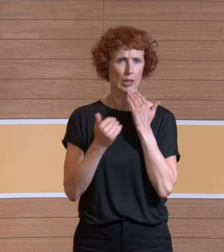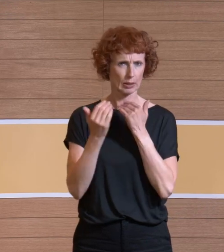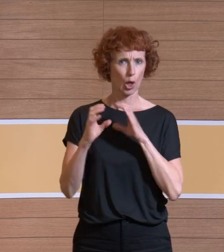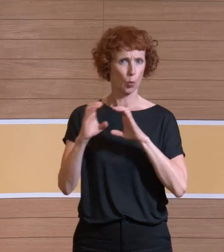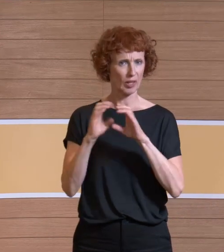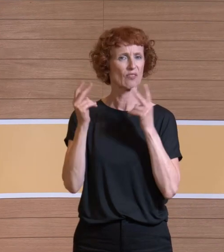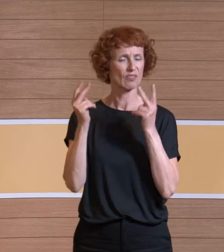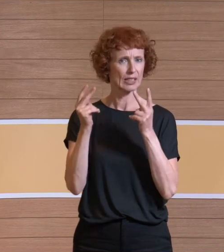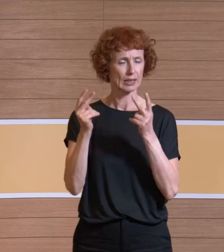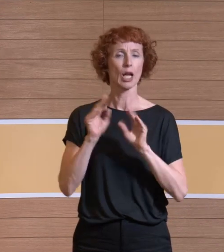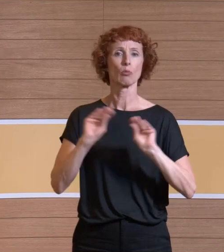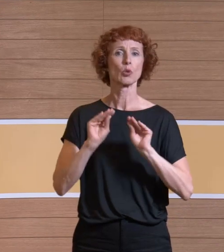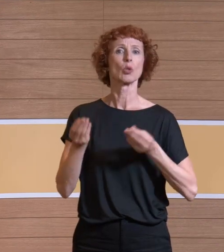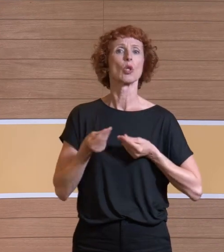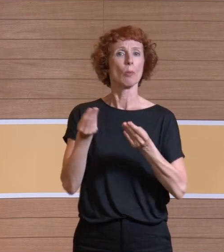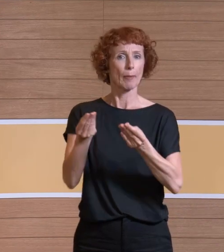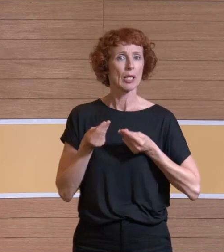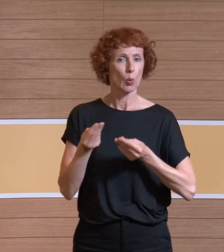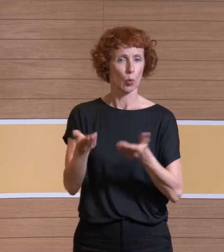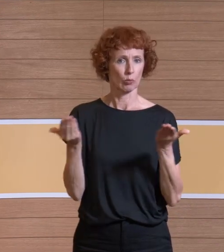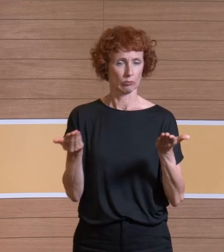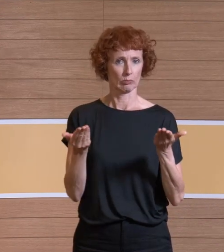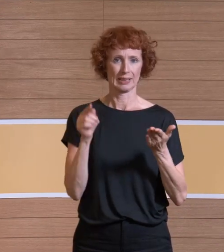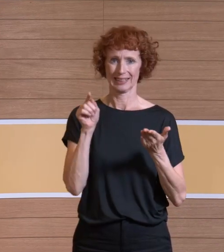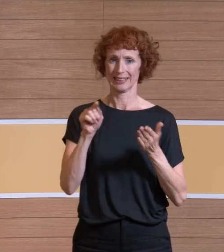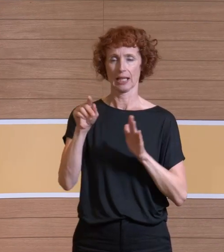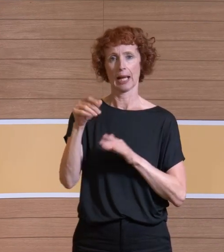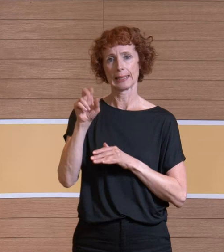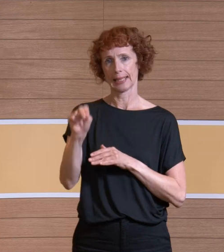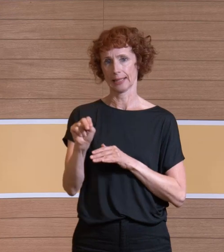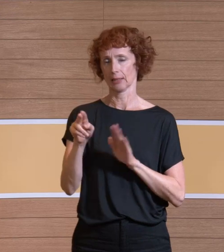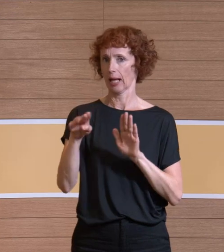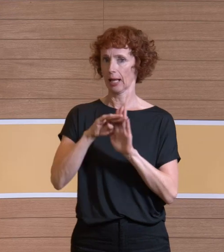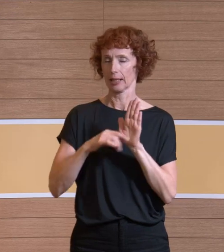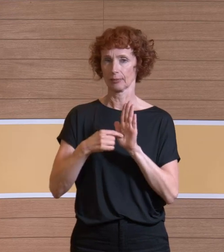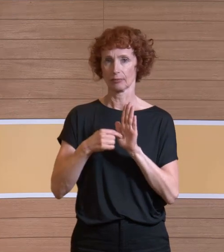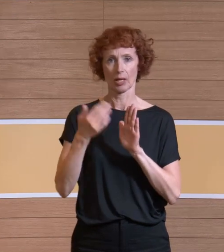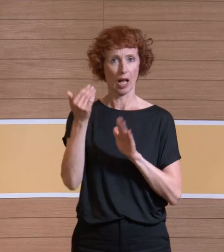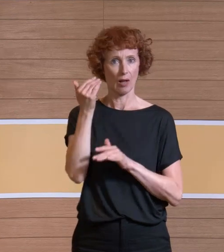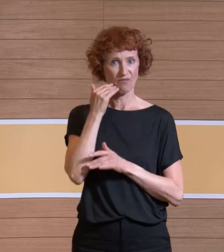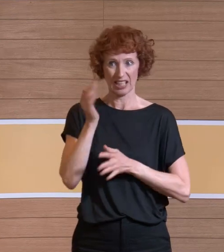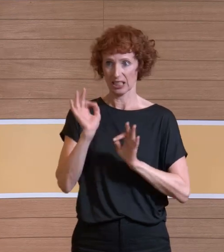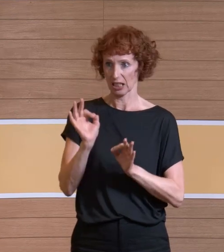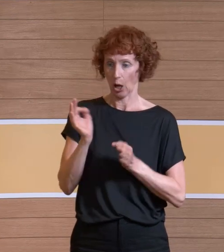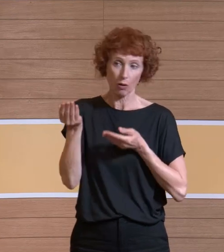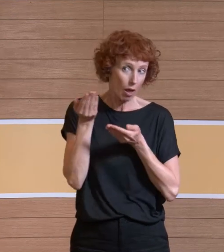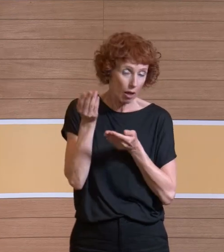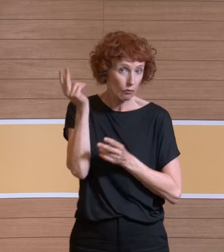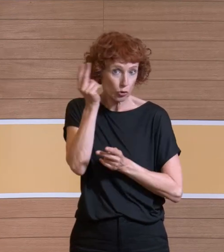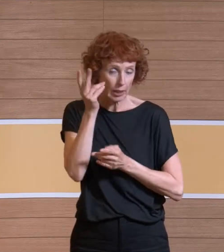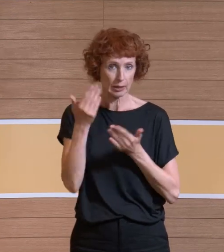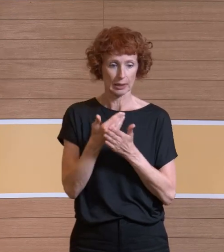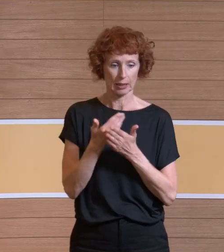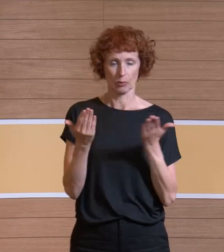wichtige Rolle. Informationsübermittlung. Und die 18041 regelt, wie oder ab wann ist überhaupt noch was verständlich. Und dafür gibt es den Parameter der